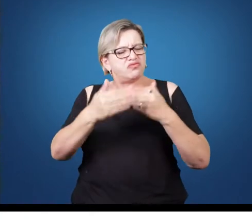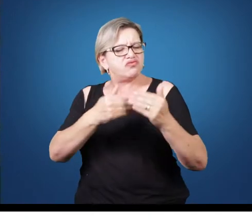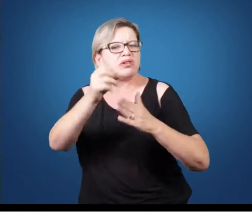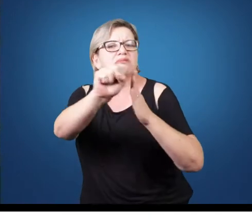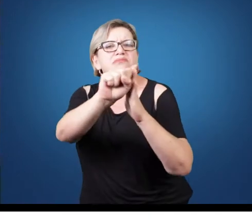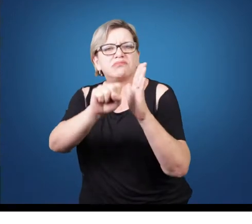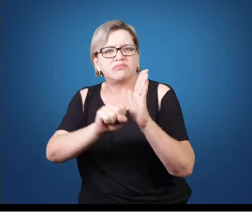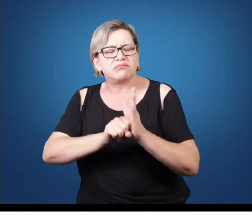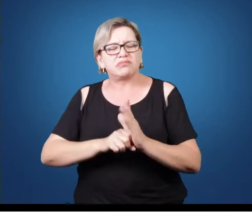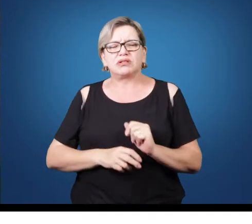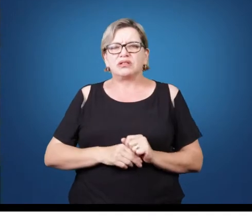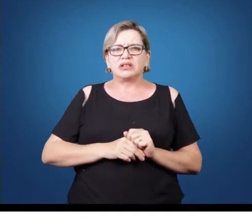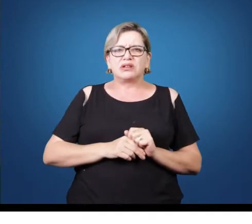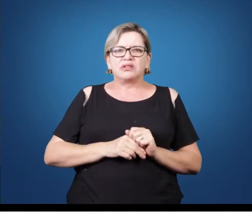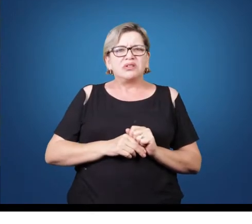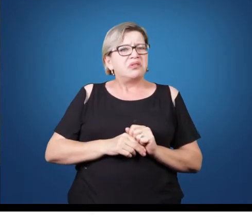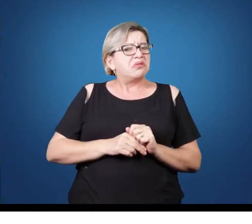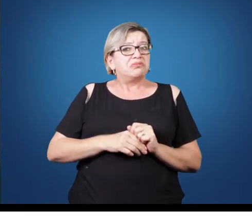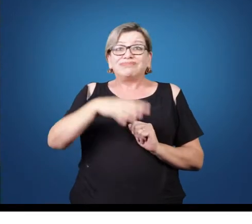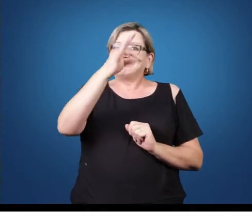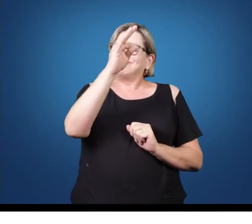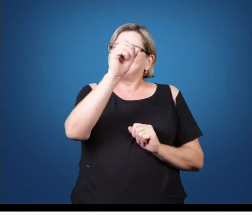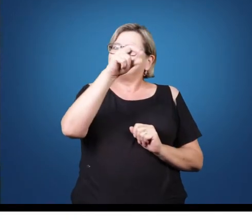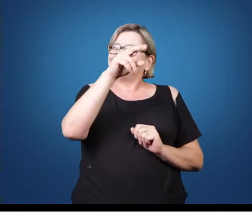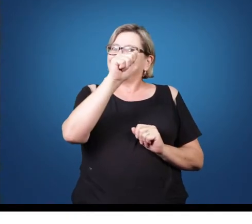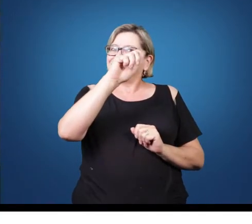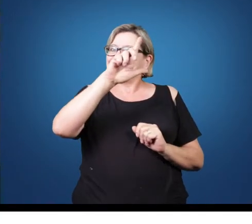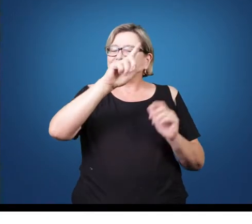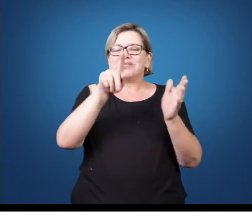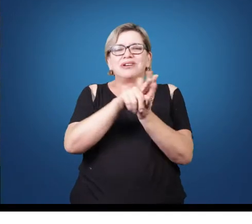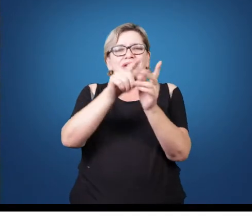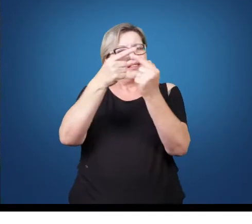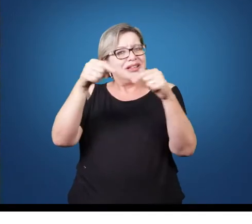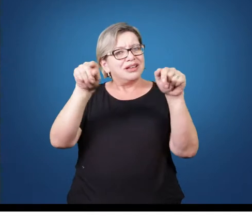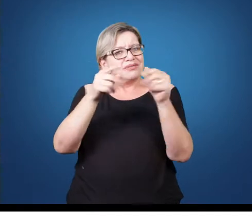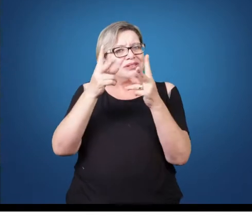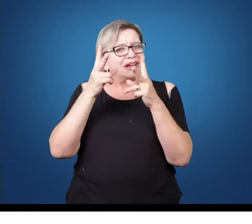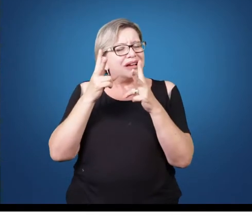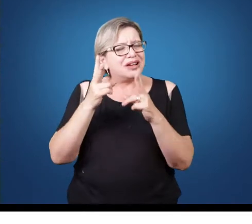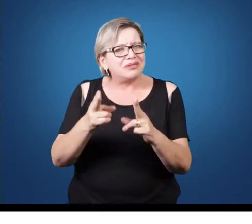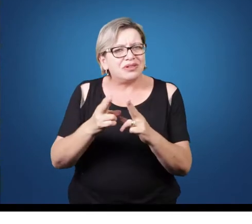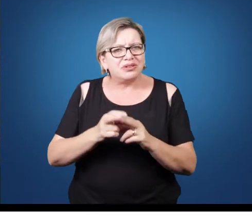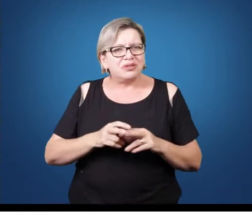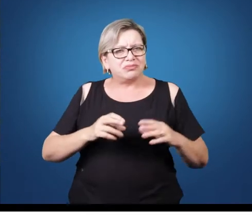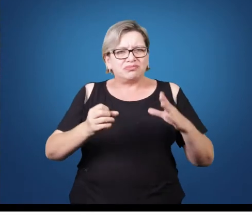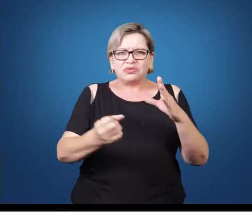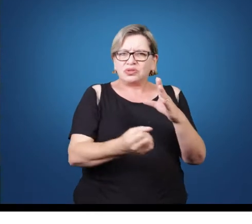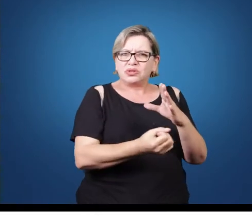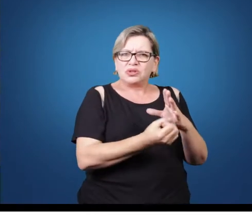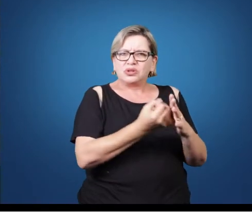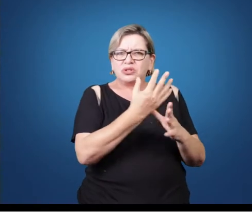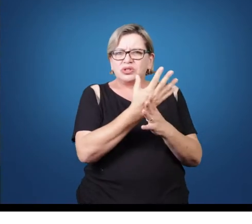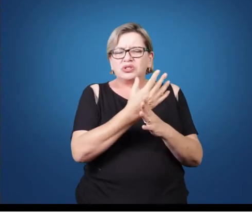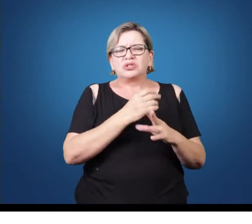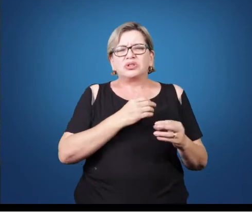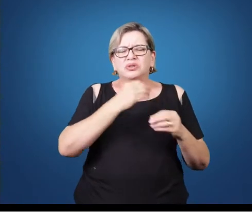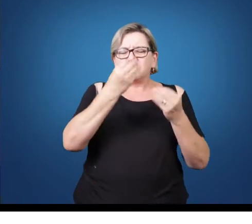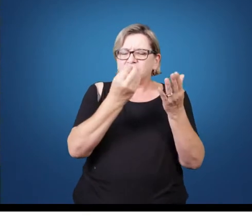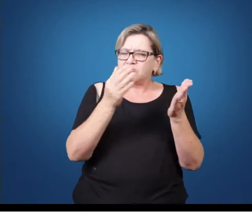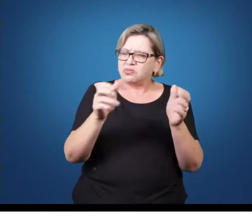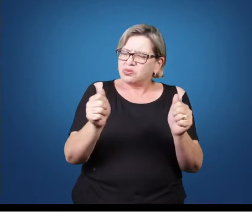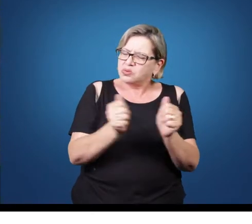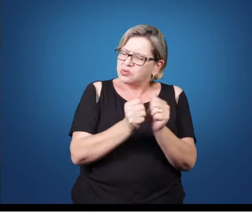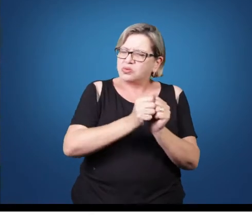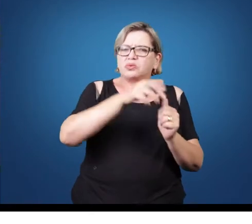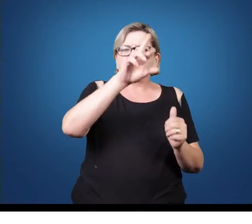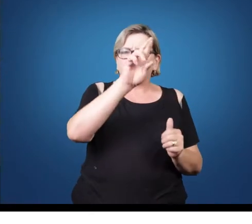O sistema tonal exerce esse mesmo papel. Ele foi produzido ali, foi surgido ali incipientemente no Renascimento, e